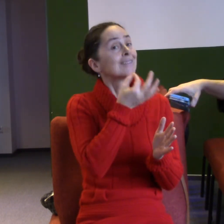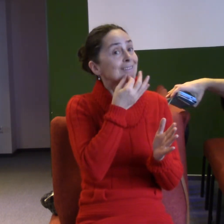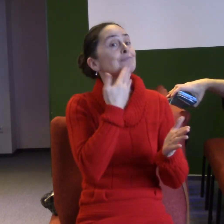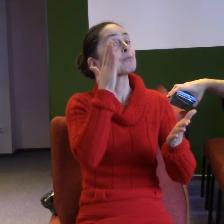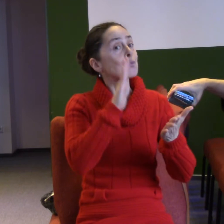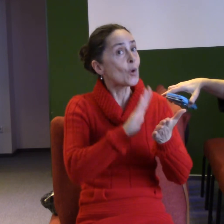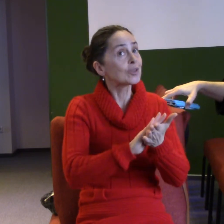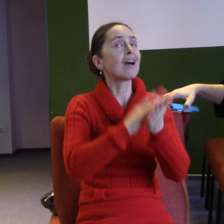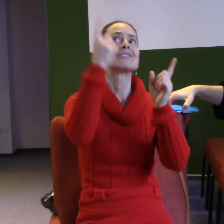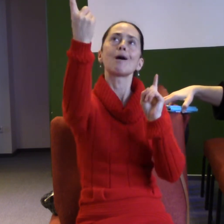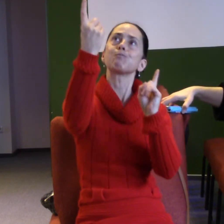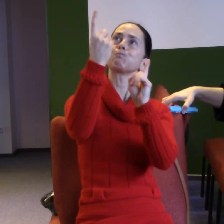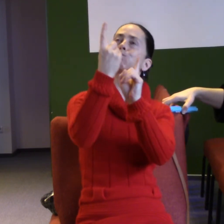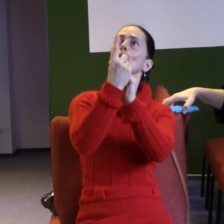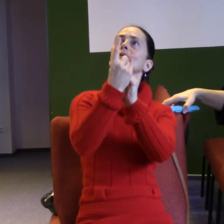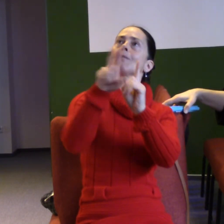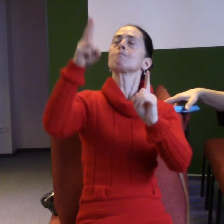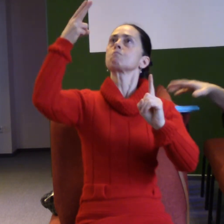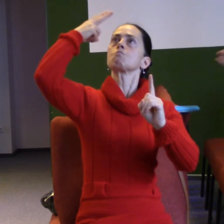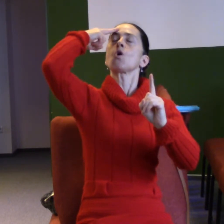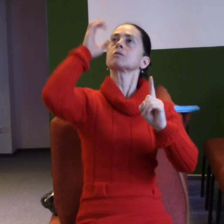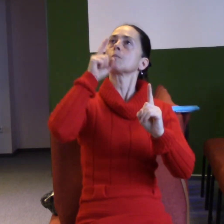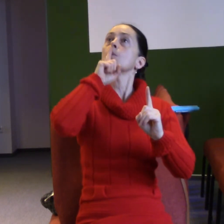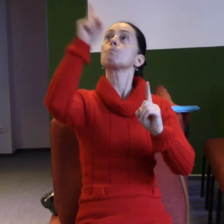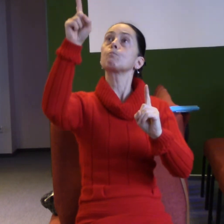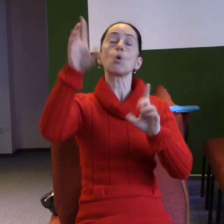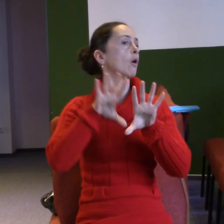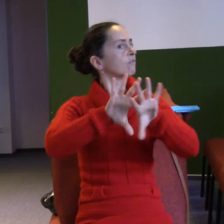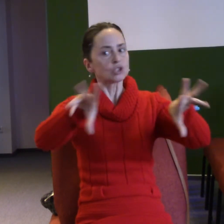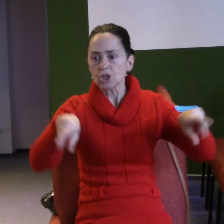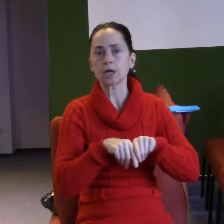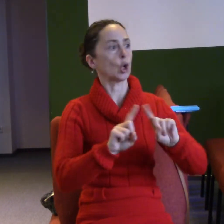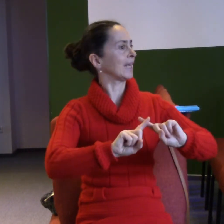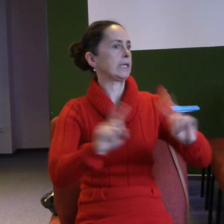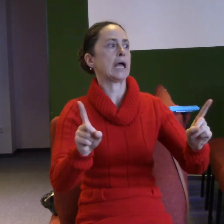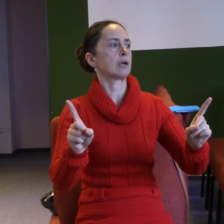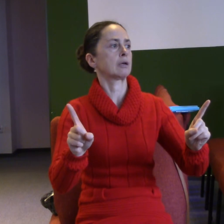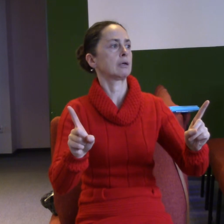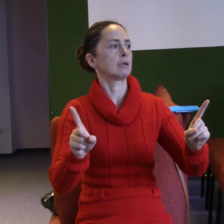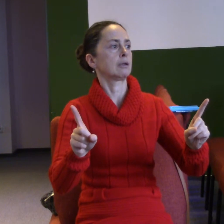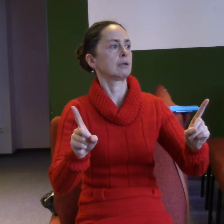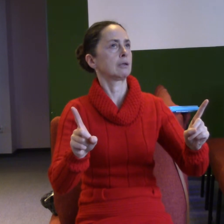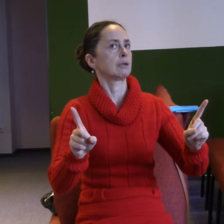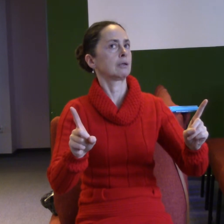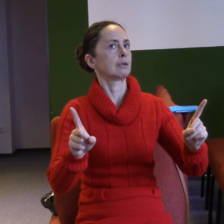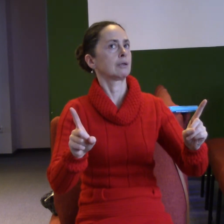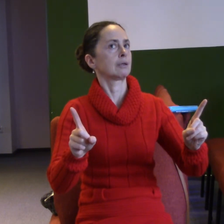našeho života, tak najednou věci úplně změní kontext. Najednou se začne vynořovat v našem vnitru